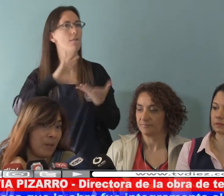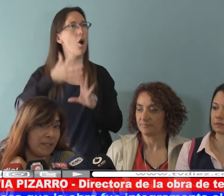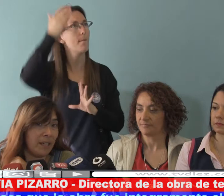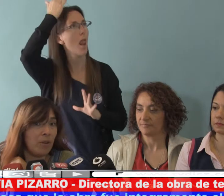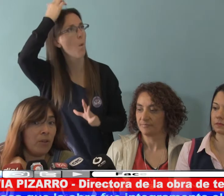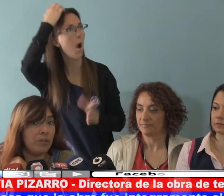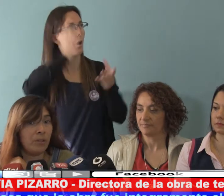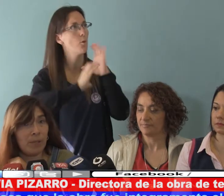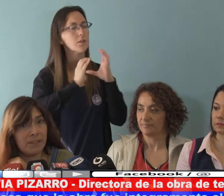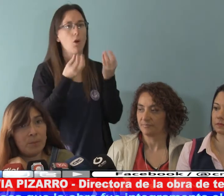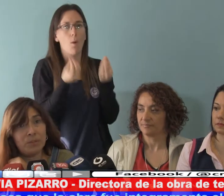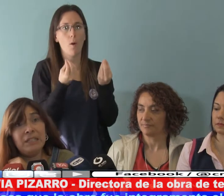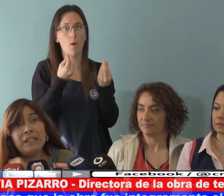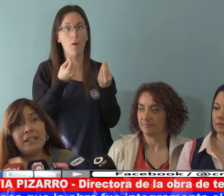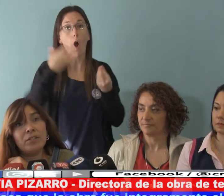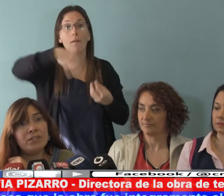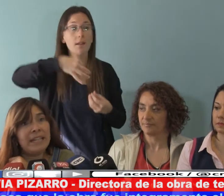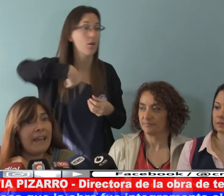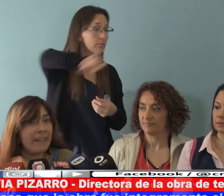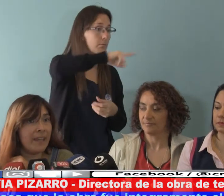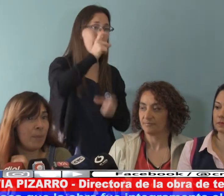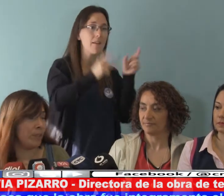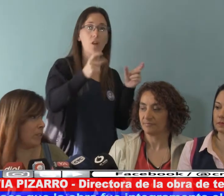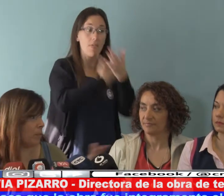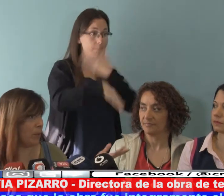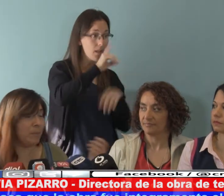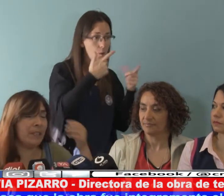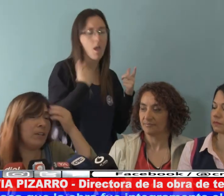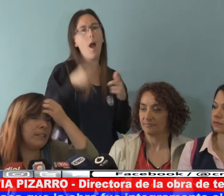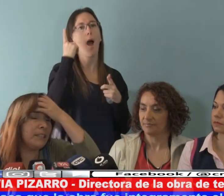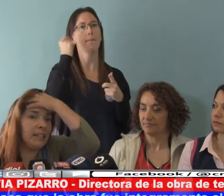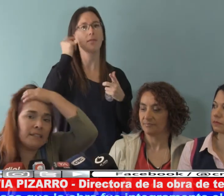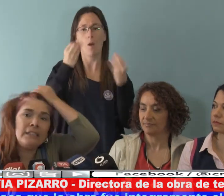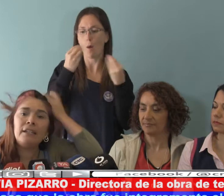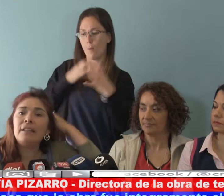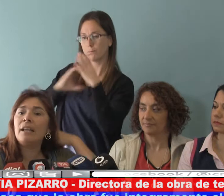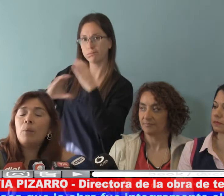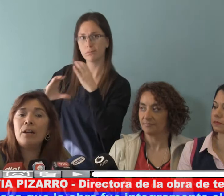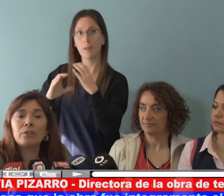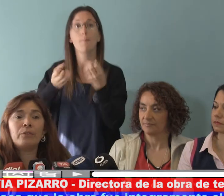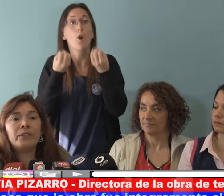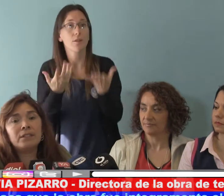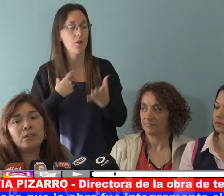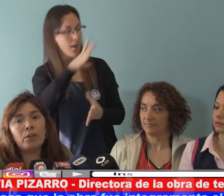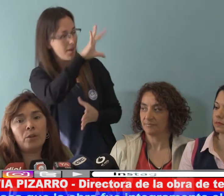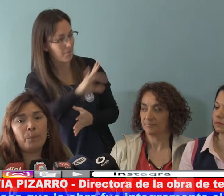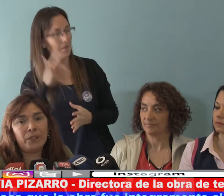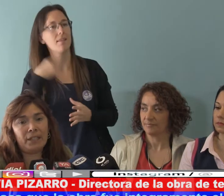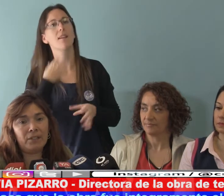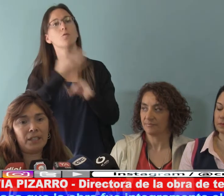hacerlo, no lo hacemos. Entonces la idea, por eso hemos invitado a las chicas de la Escuela Ortofonía y Sordos, porque lo que